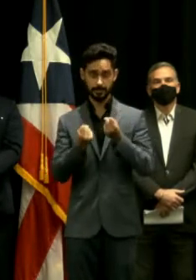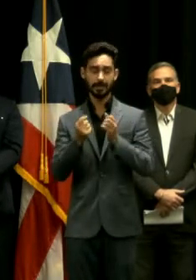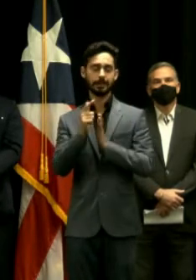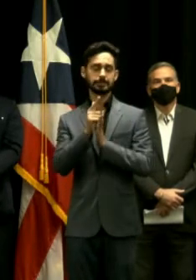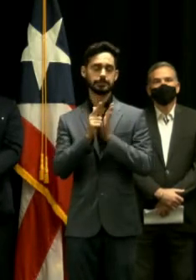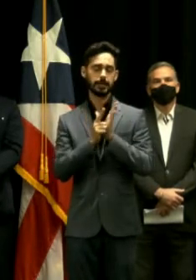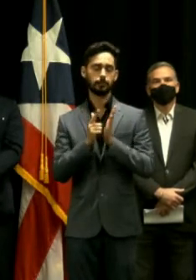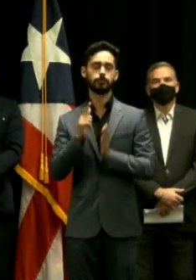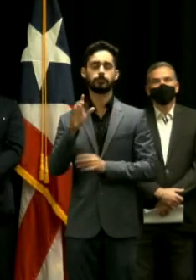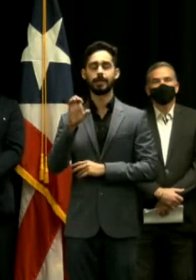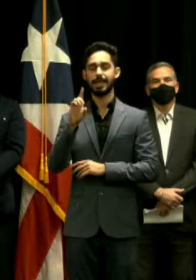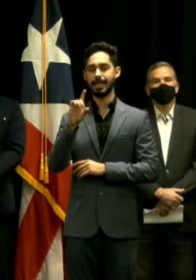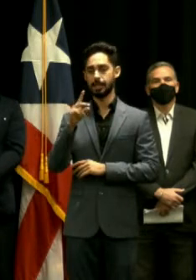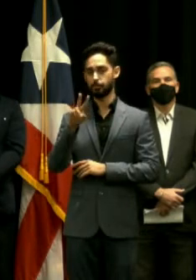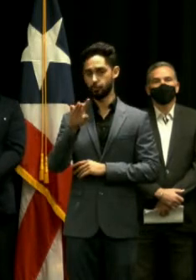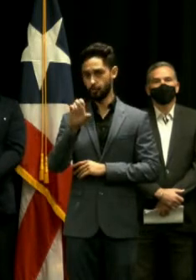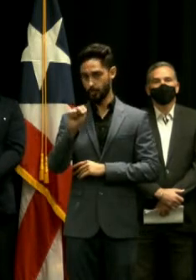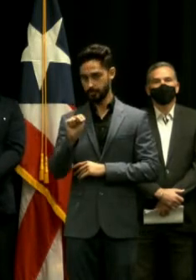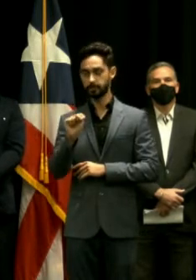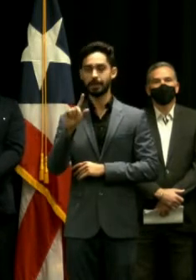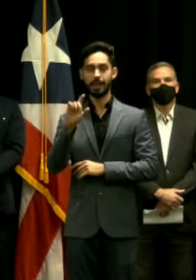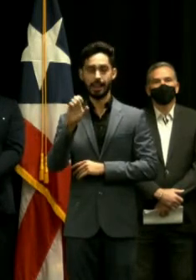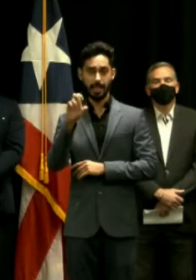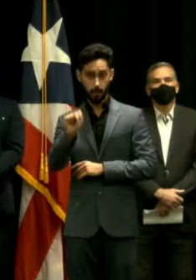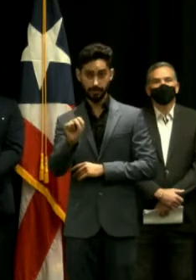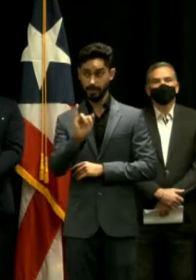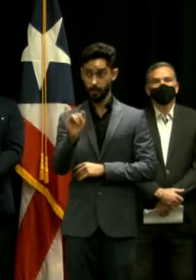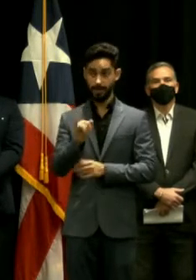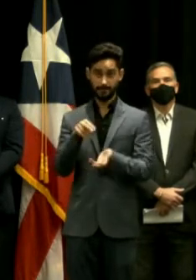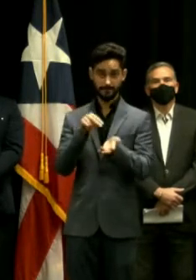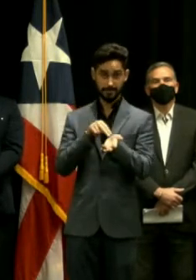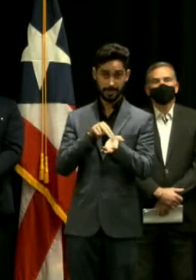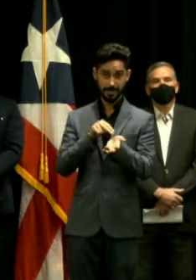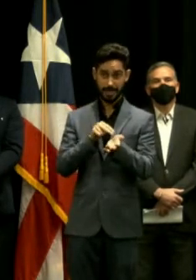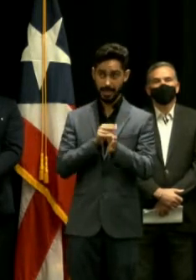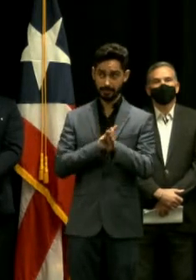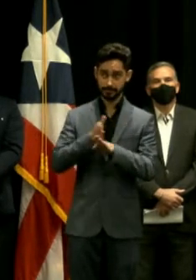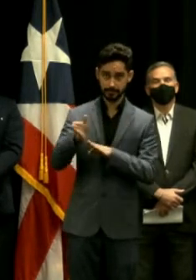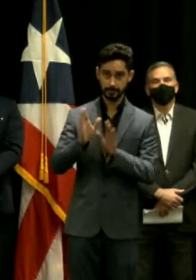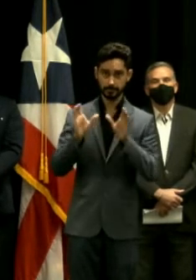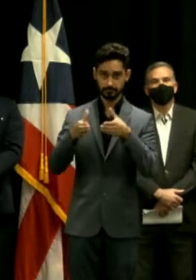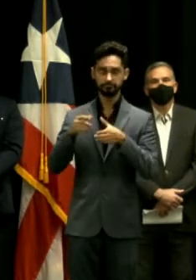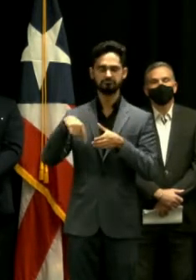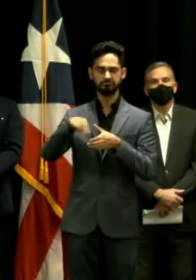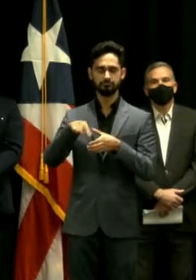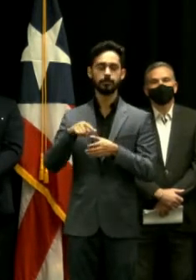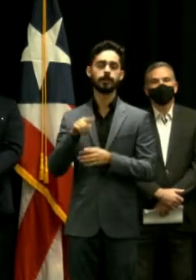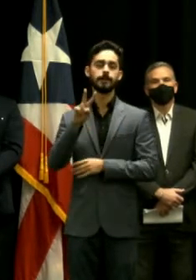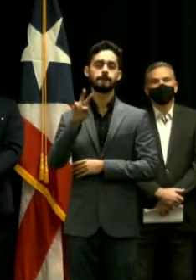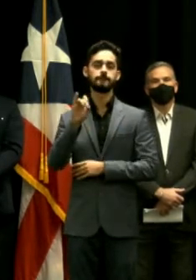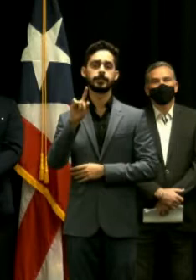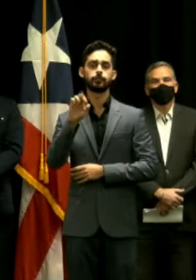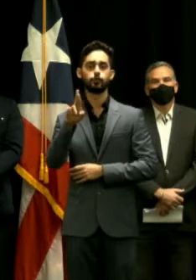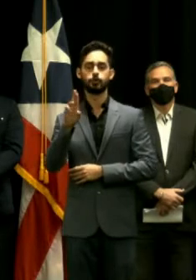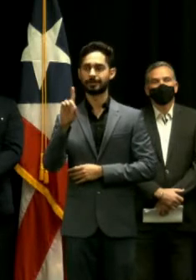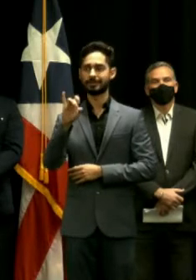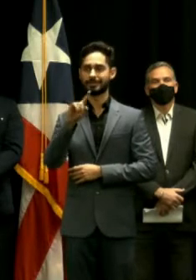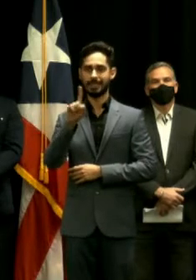León, y el secretario auxiliar de Servicios Médicos y Enfermería del Departamento de Salud, el licenciado Víctor Díaz, y